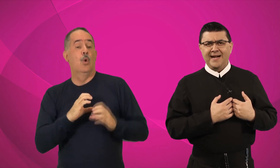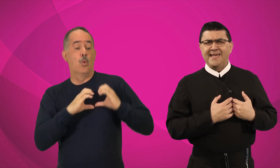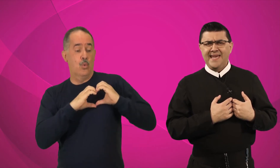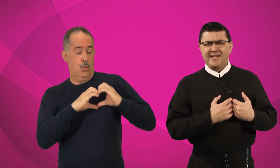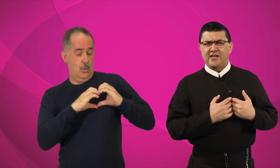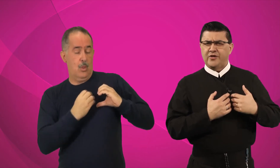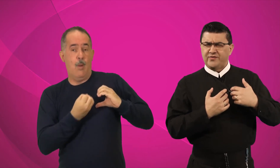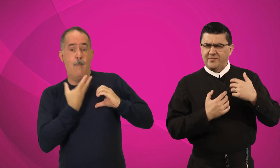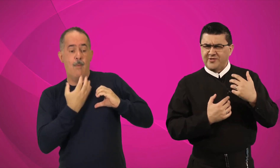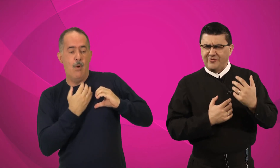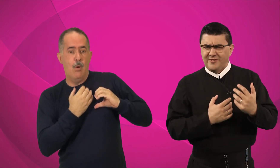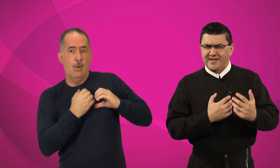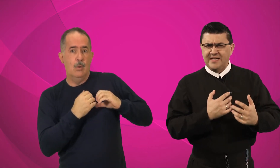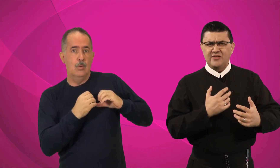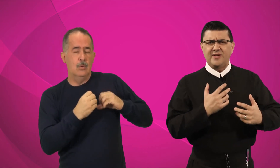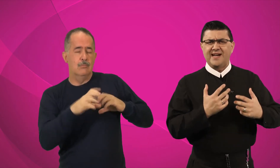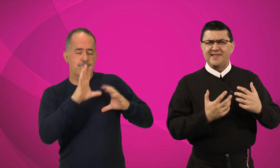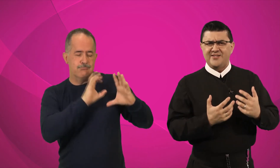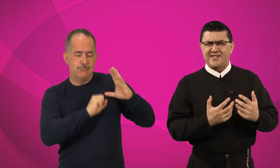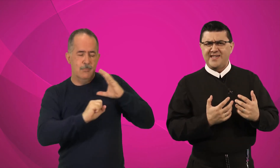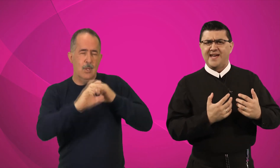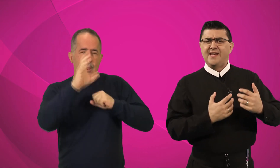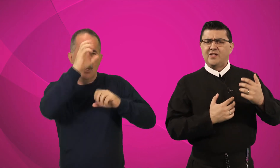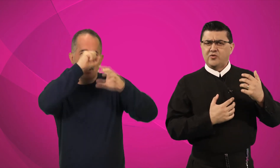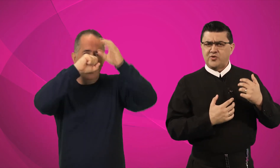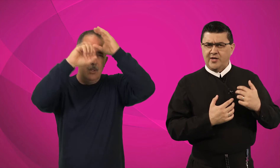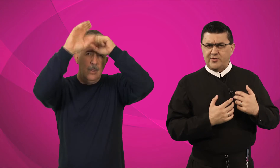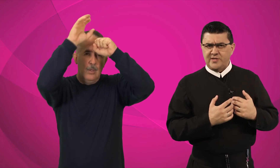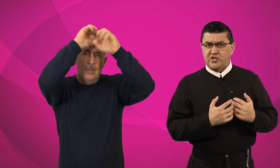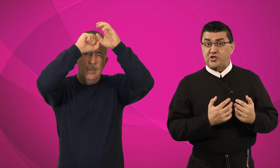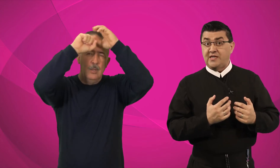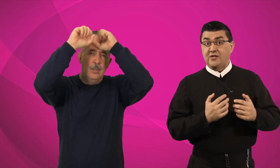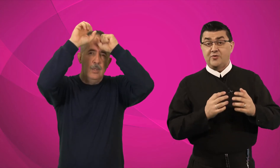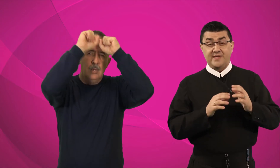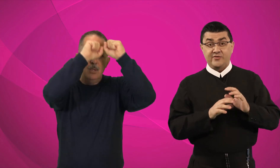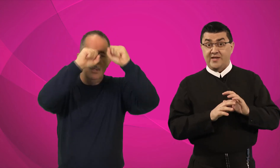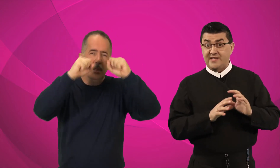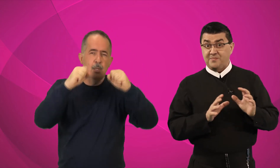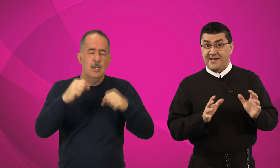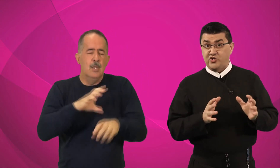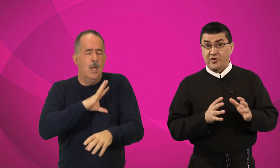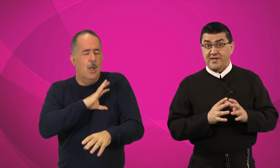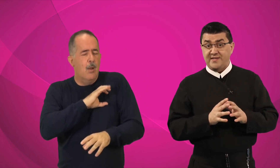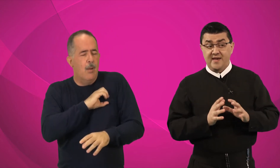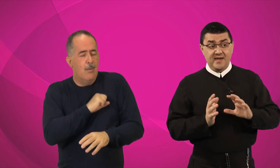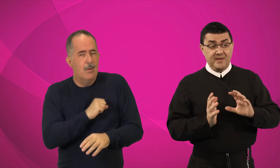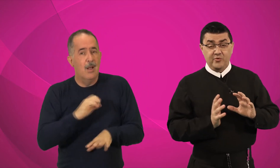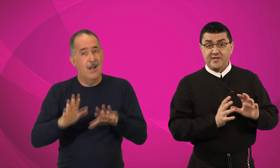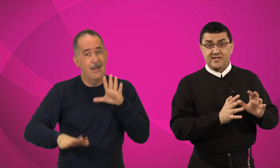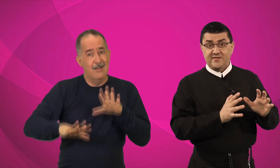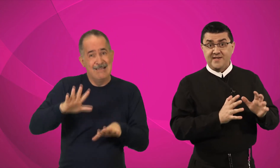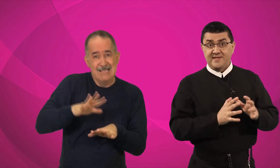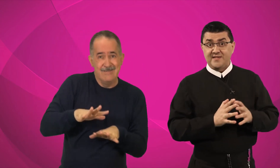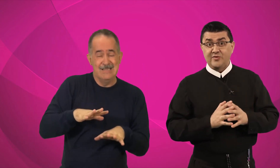aquele que nós vamos educando a cada dia, dos nossos instintos, das nossas paixões, que muitas vezes são